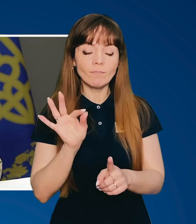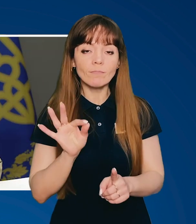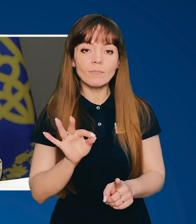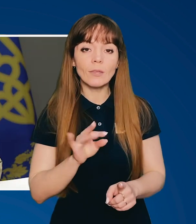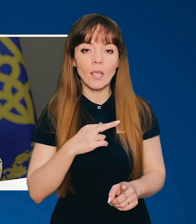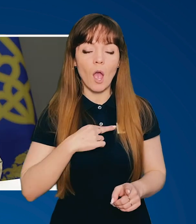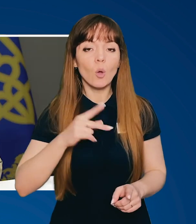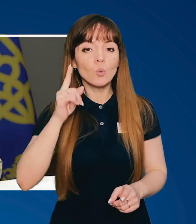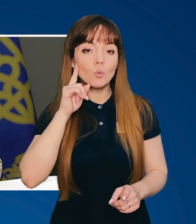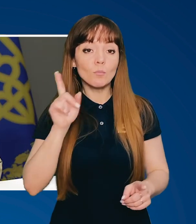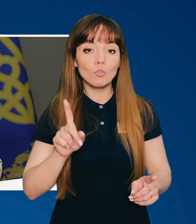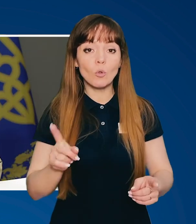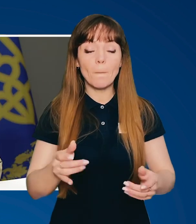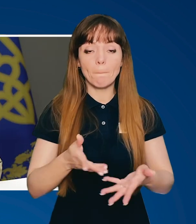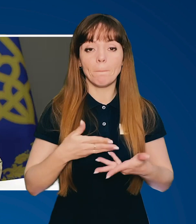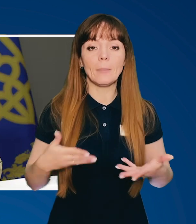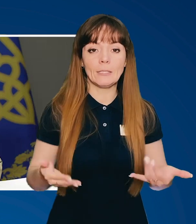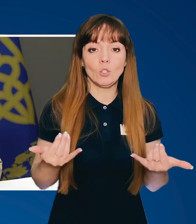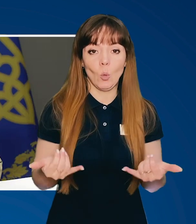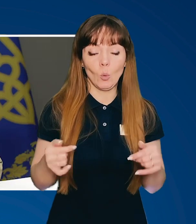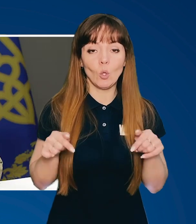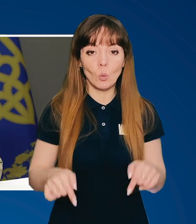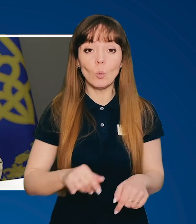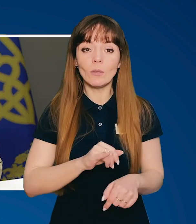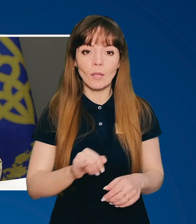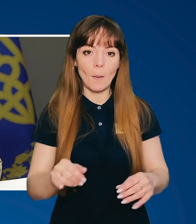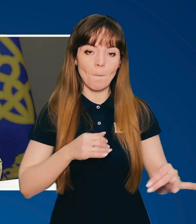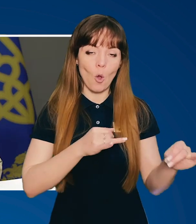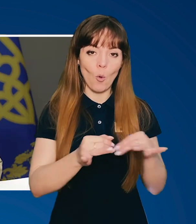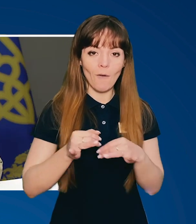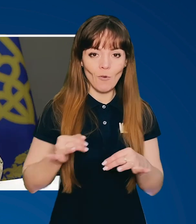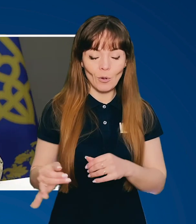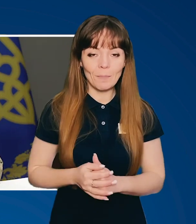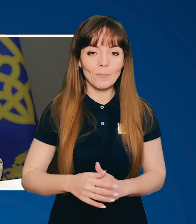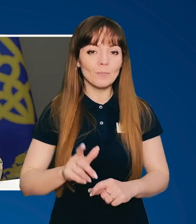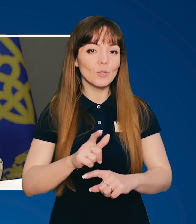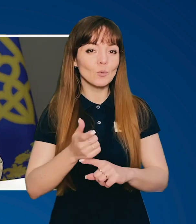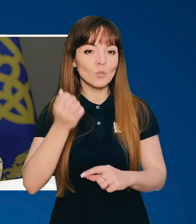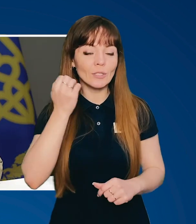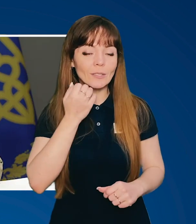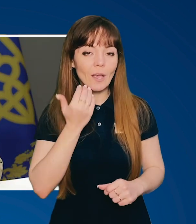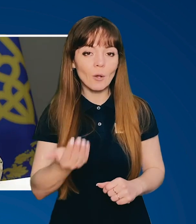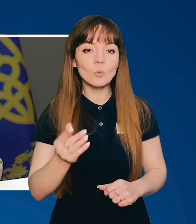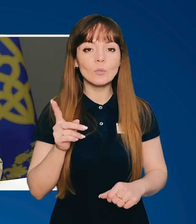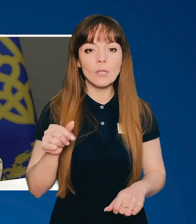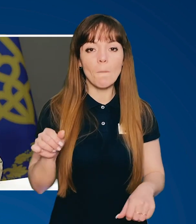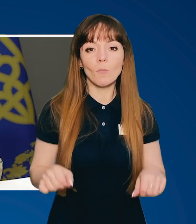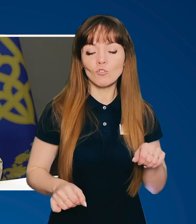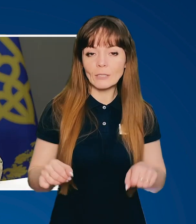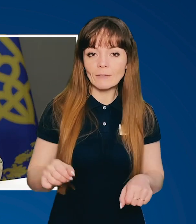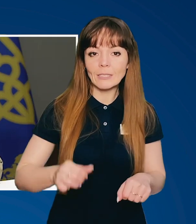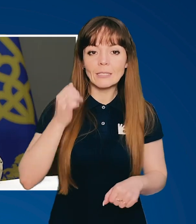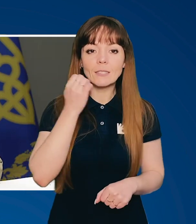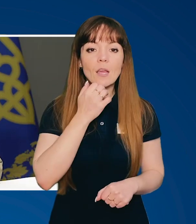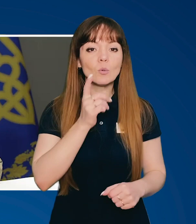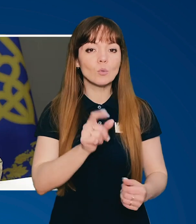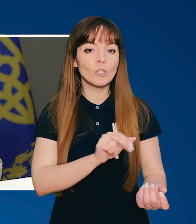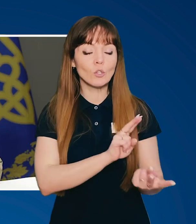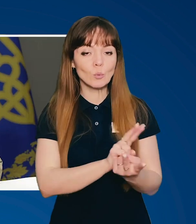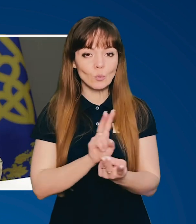я думаю, ми сьогодні тут і поговоримо. Дуже дякую за можливість, дякую